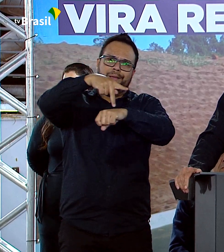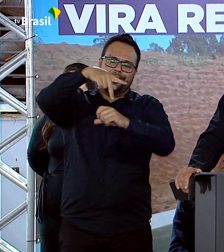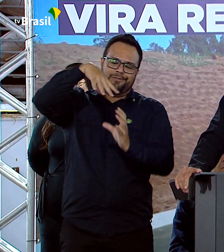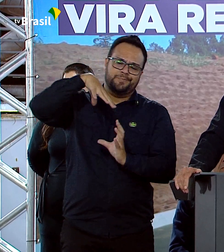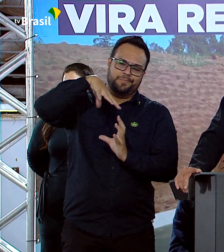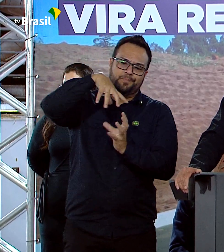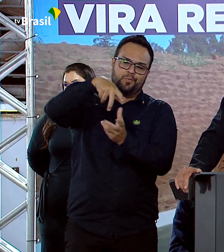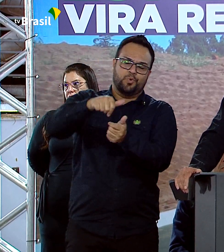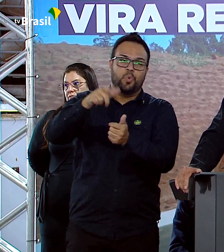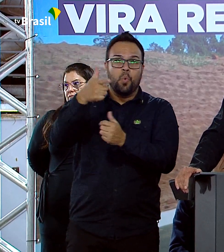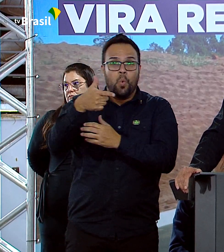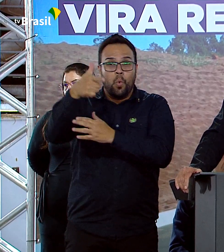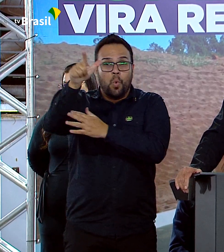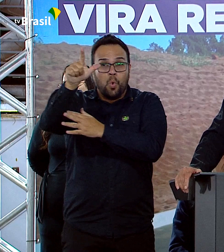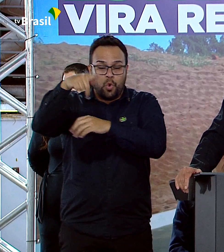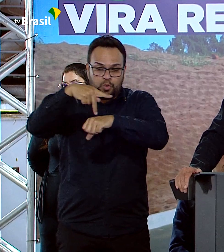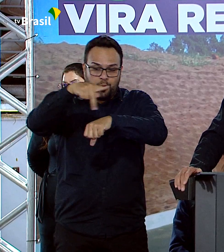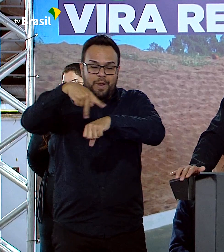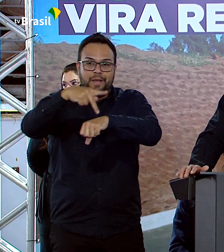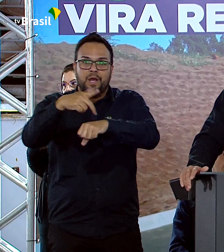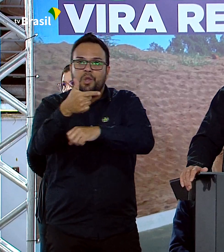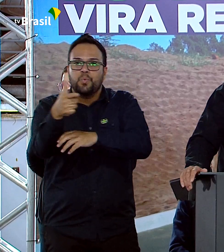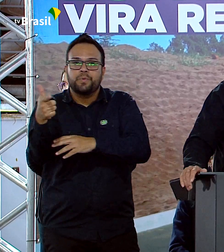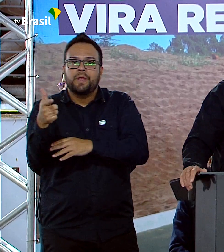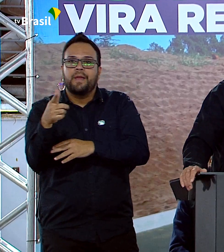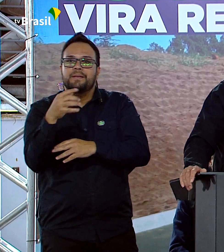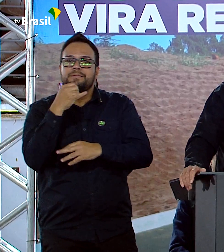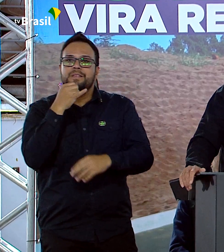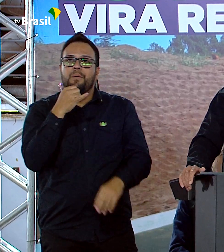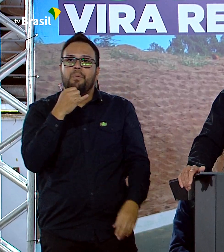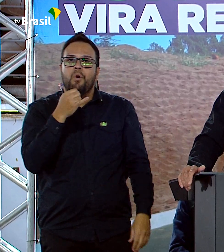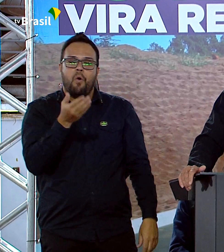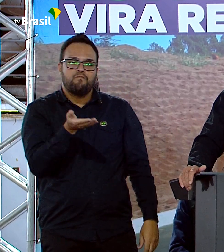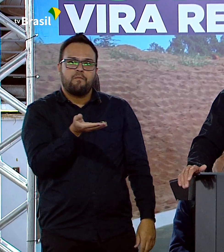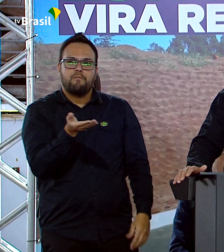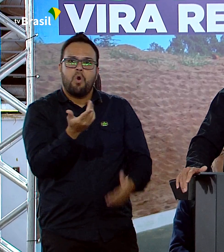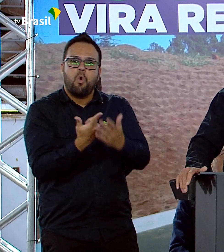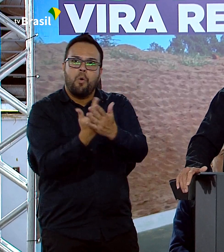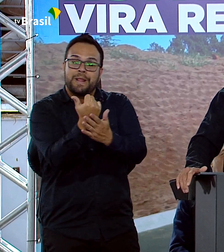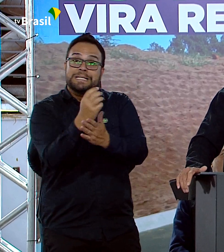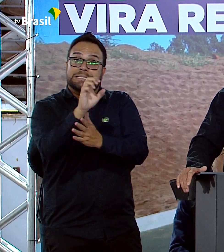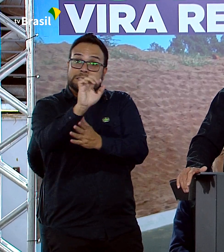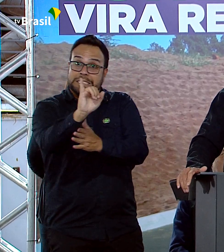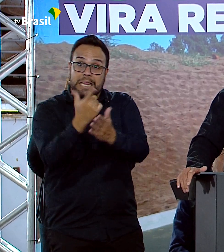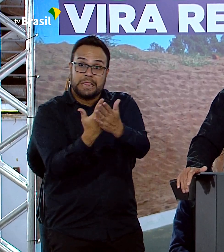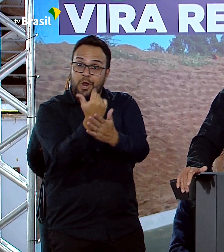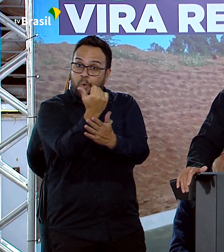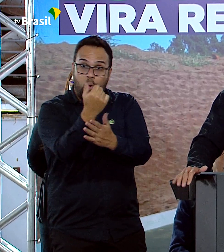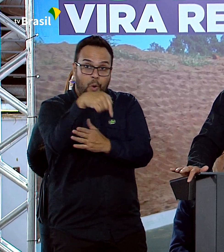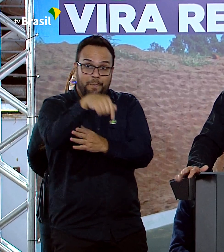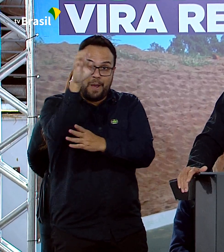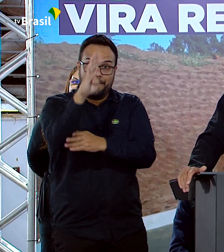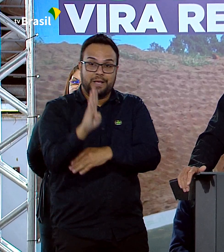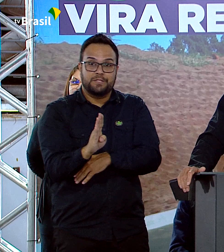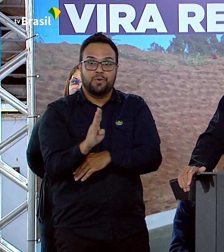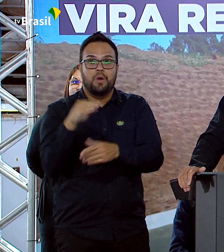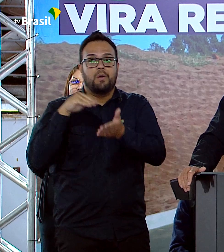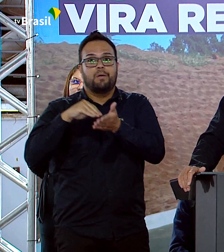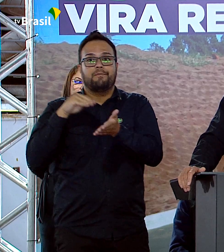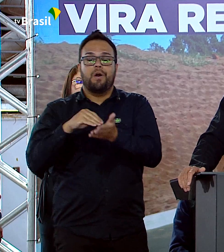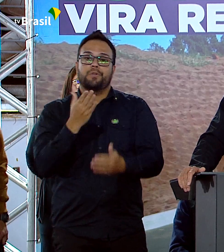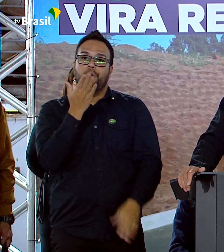Nenhum outro país faz favor comprando de nós. Se não comprar de nós, não tem de quem comprar.